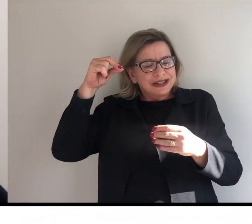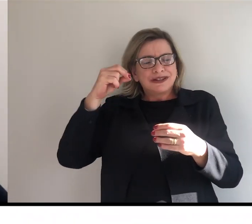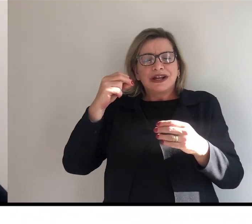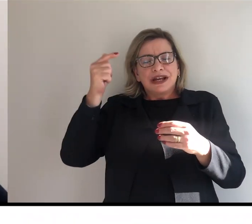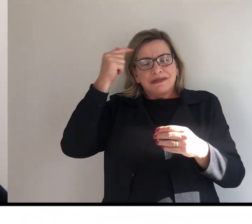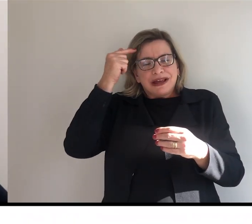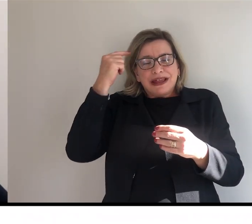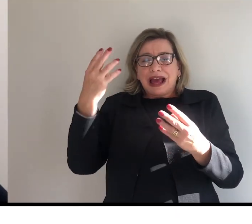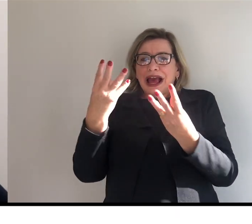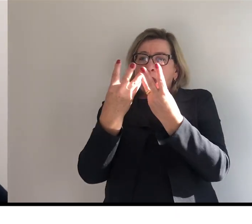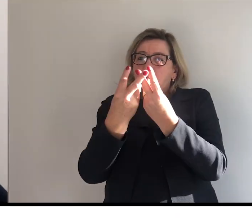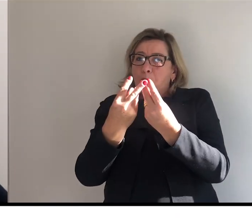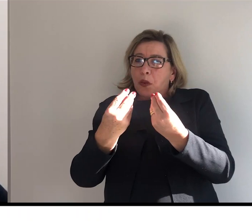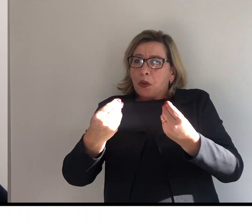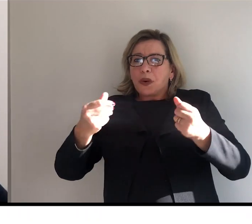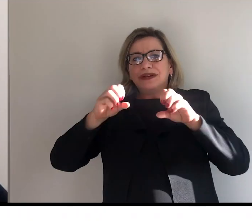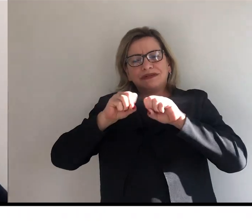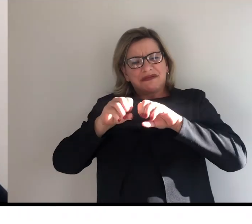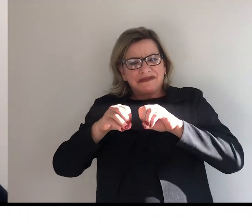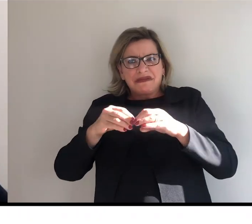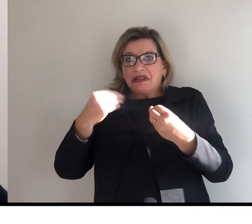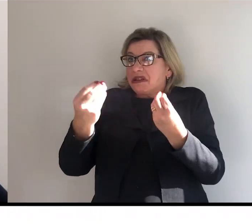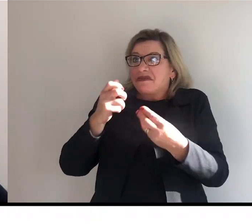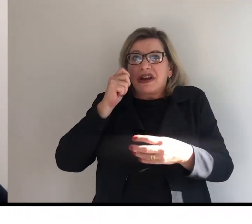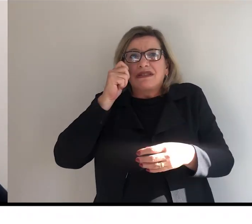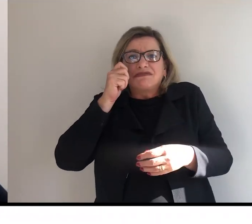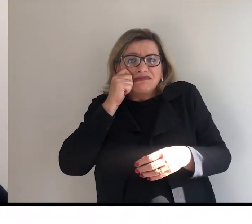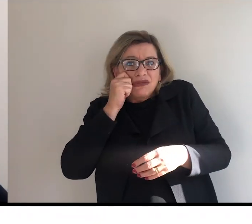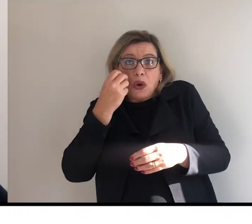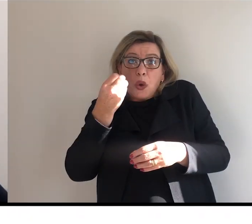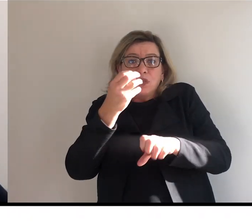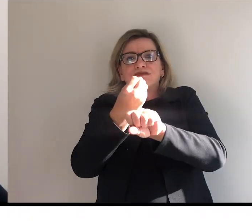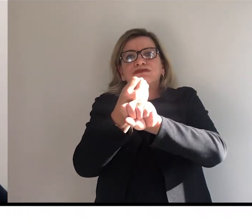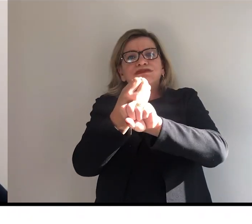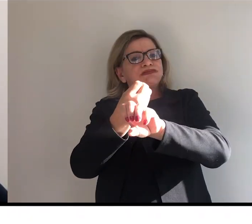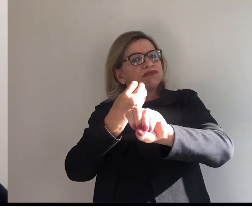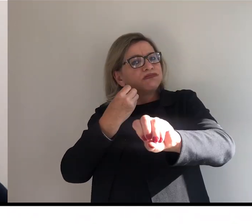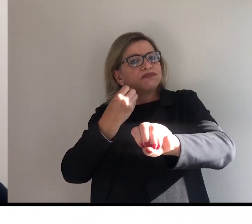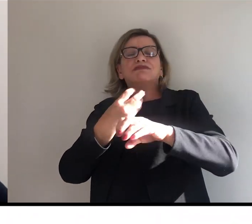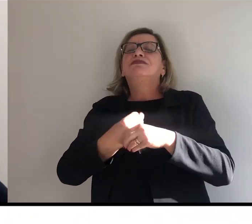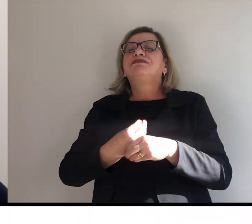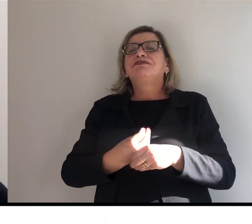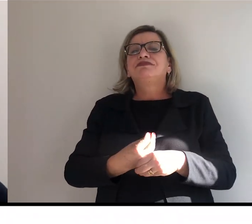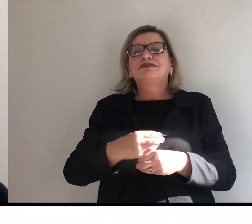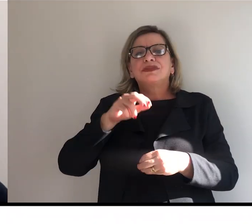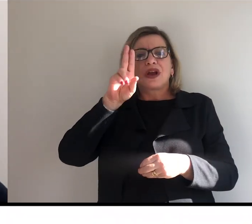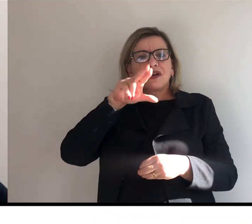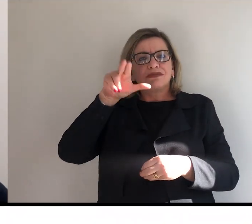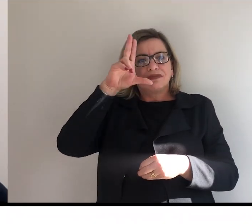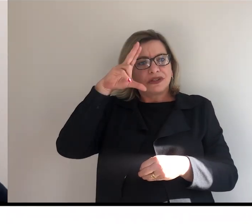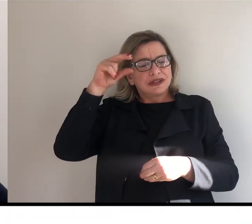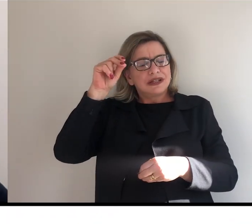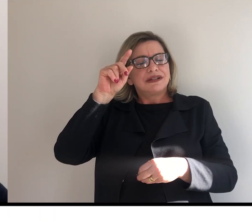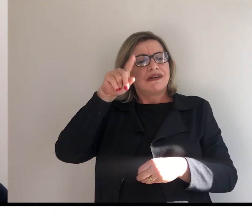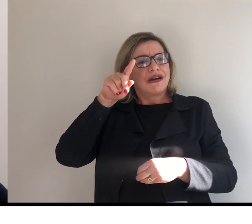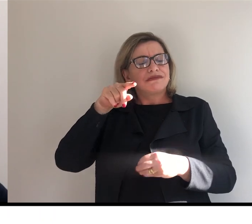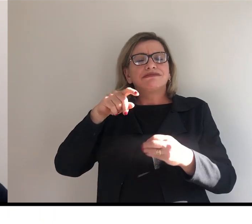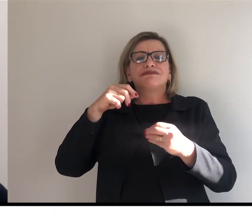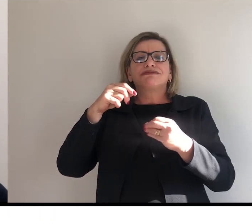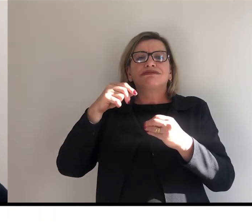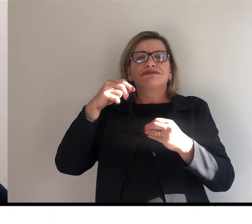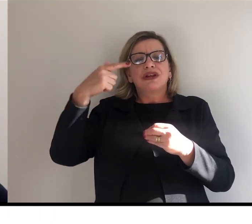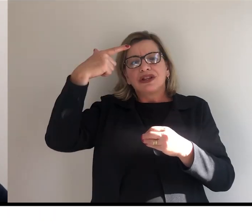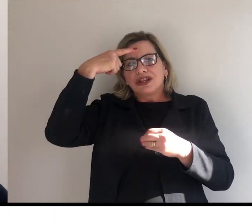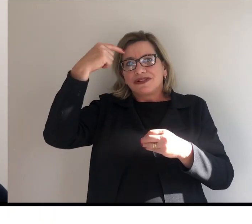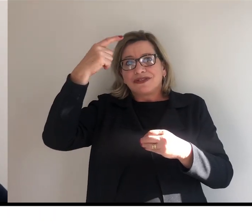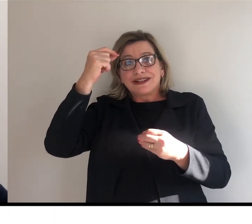qualquer modalidade, no presencial e até mesmo no ensino à distância. A Unicentro é uma instituição que ela tem